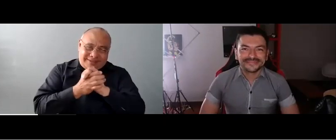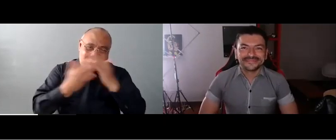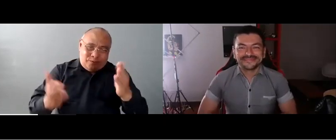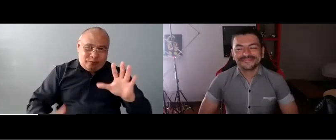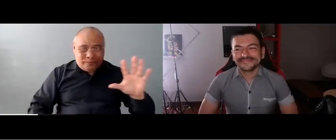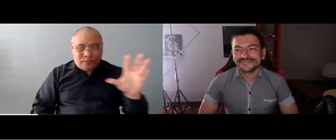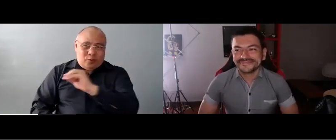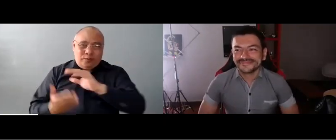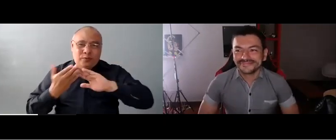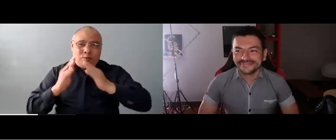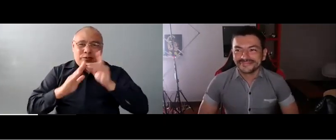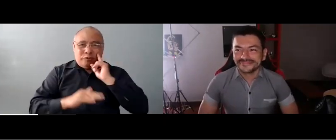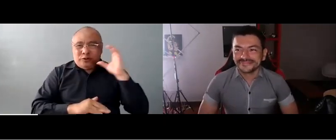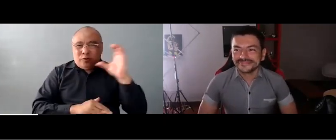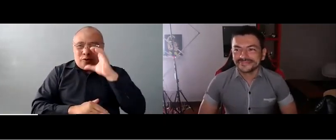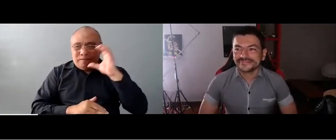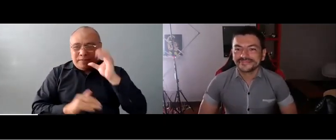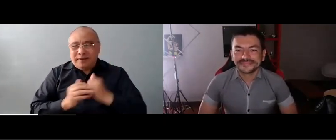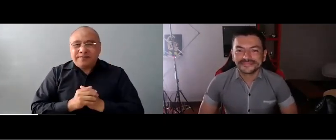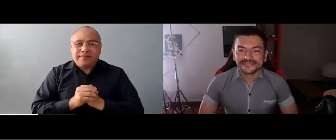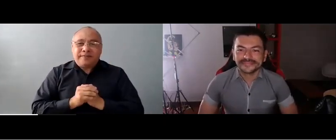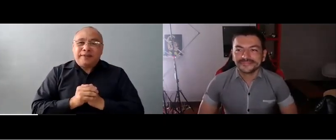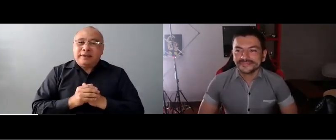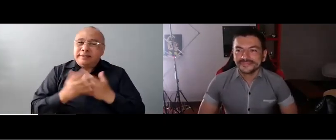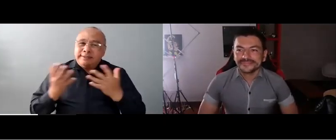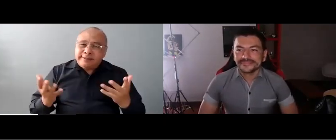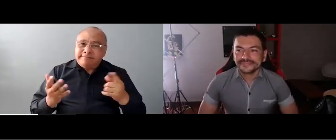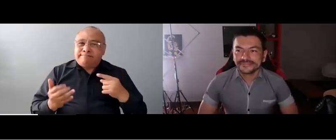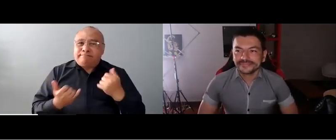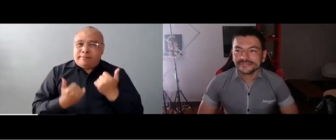Hola, muy buenas tardes a toda la comunidad sorda de Colombia.